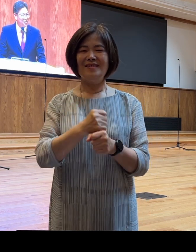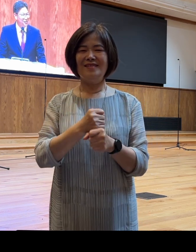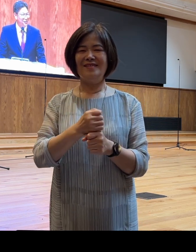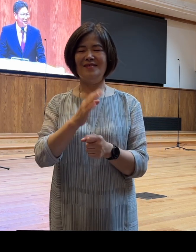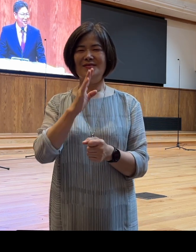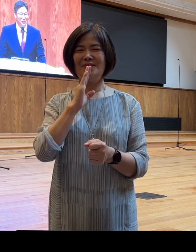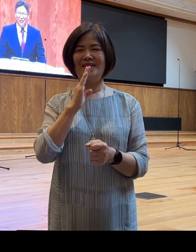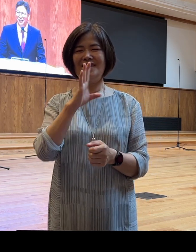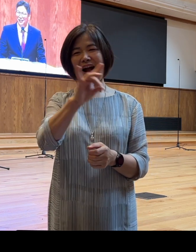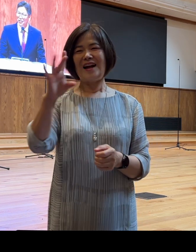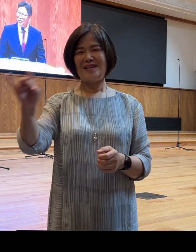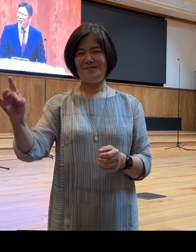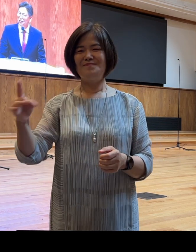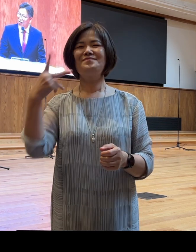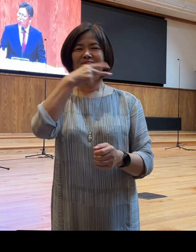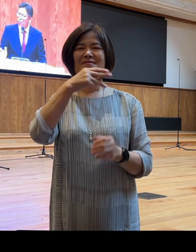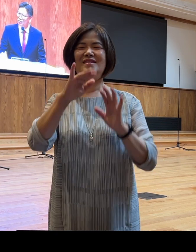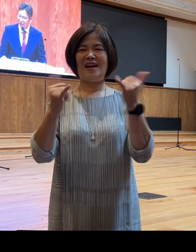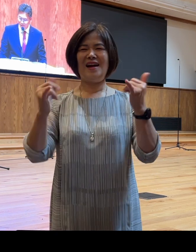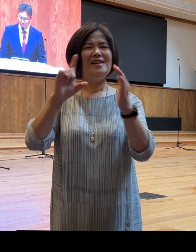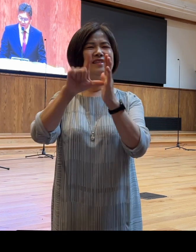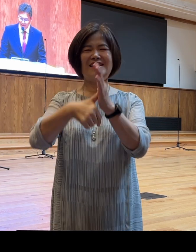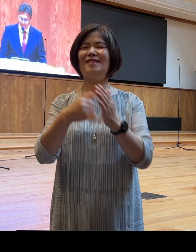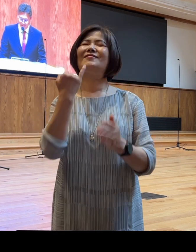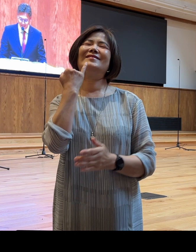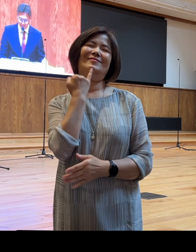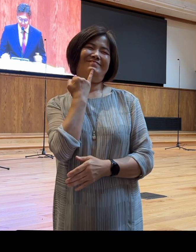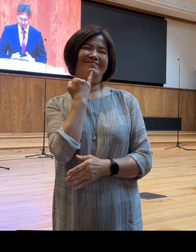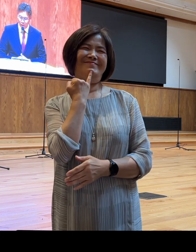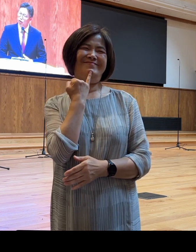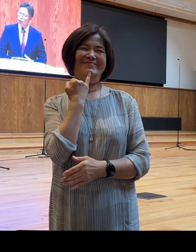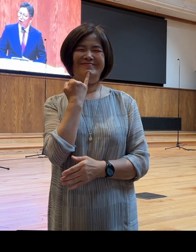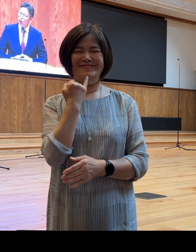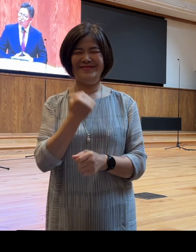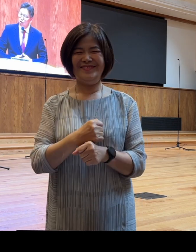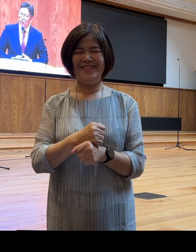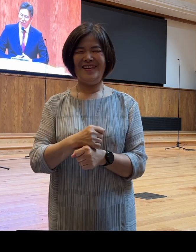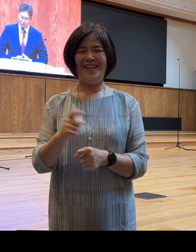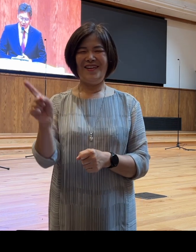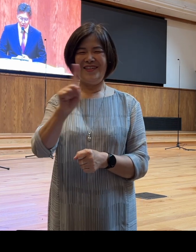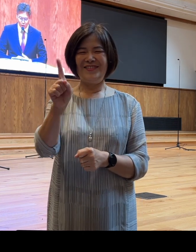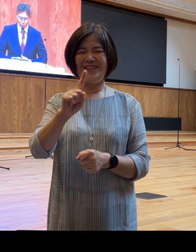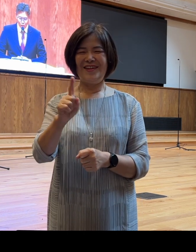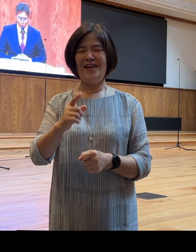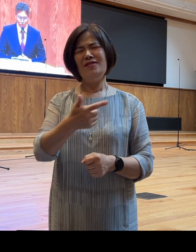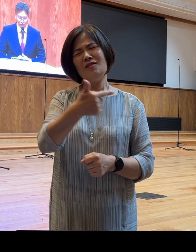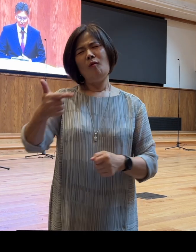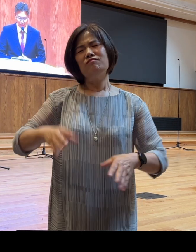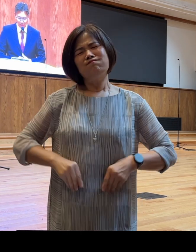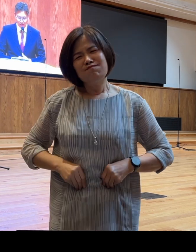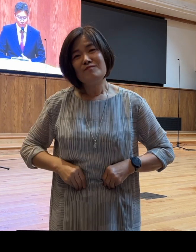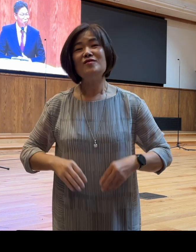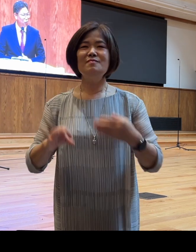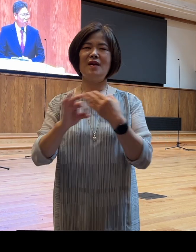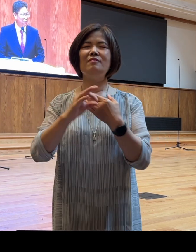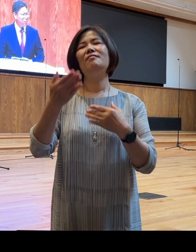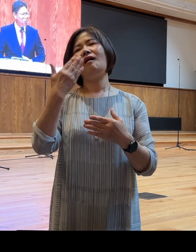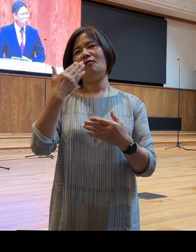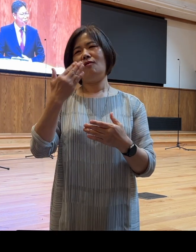시간에 그렇게 구애받지 않습니다 어떻게 구애받냐면 배가 너무 고프면 먹고 배가 고프지 않으면